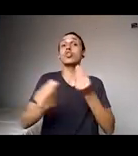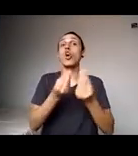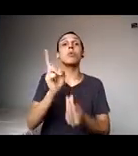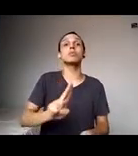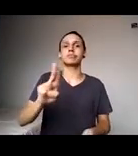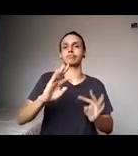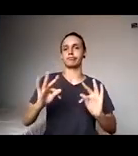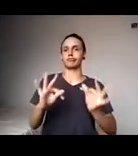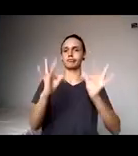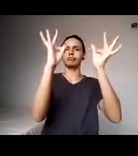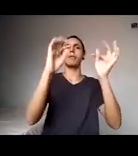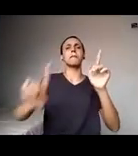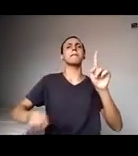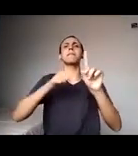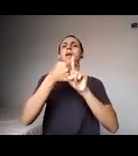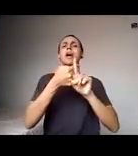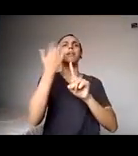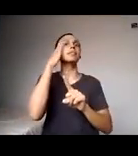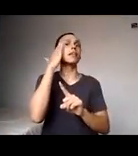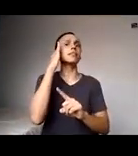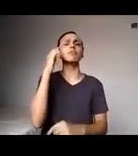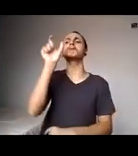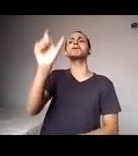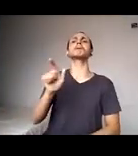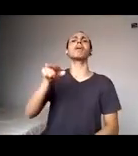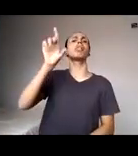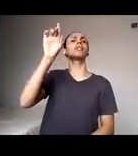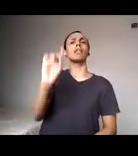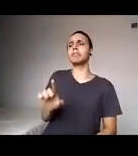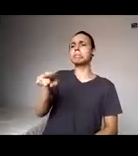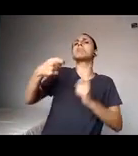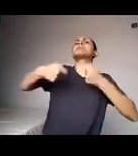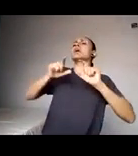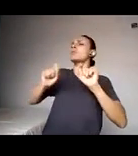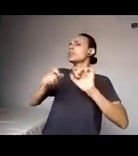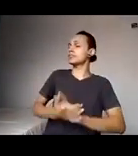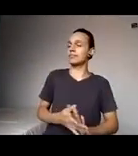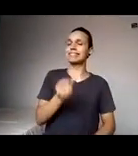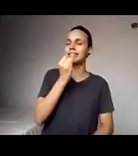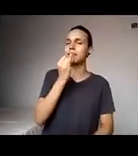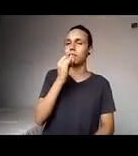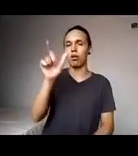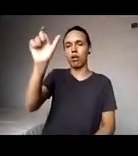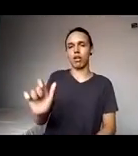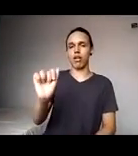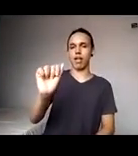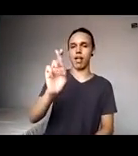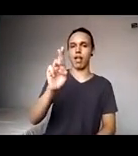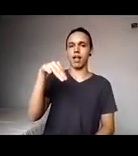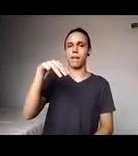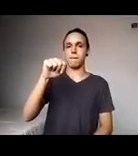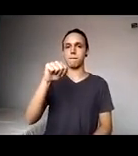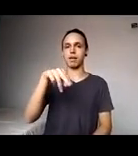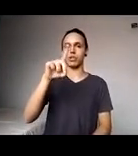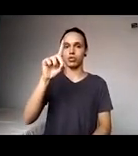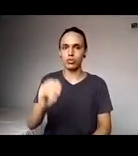qual a necessidade daquela pessoa, porque a gente usou um pouco o exemplo do Armando. Dentro de cada deficiência também tem uma